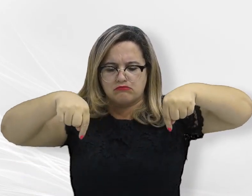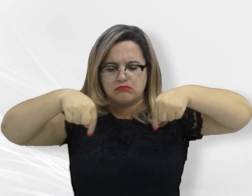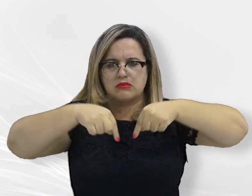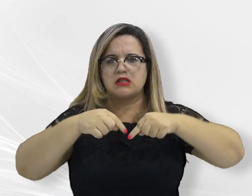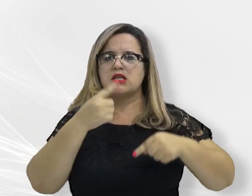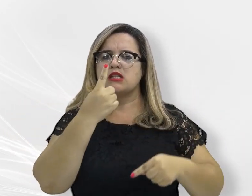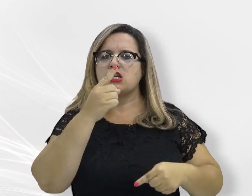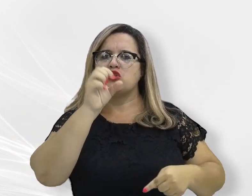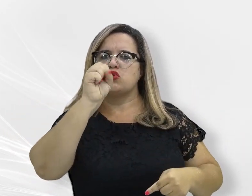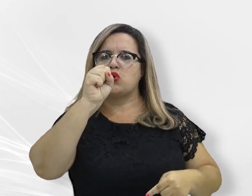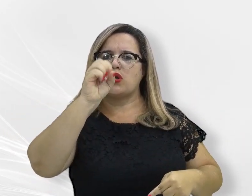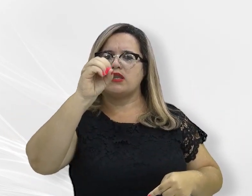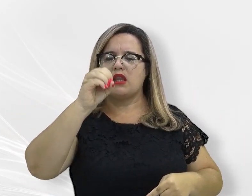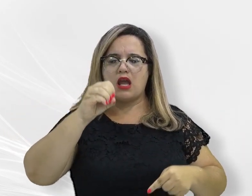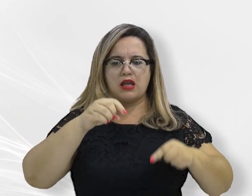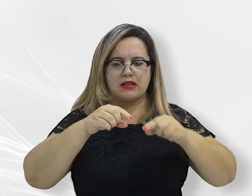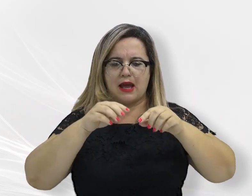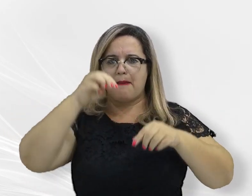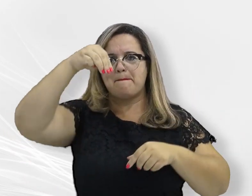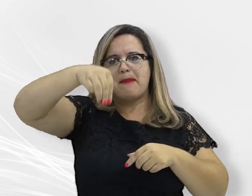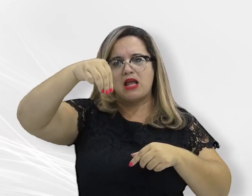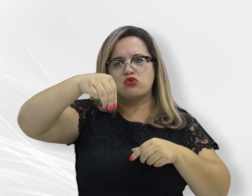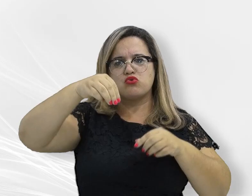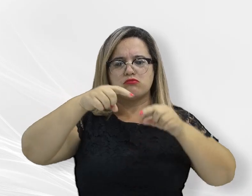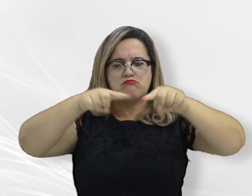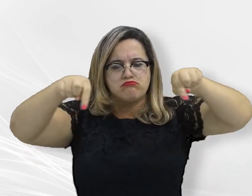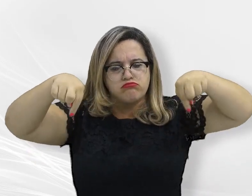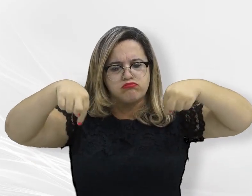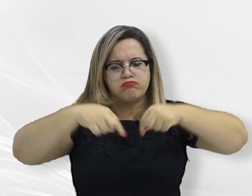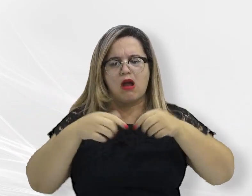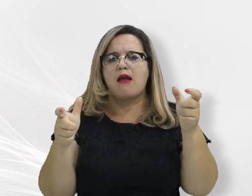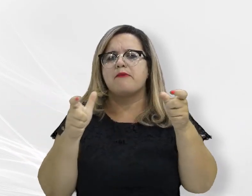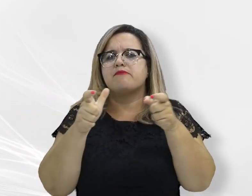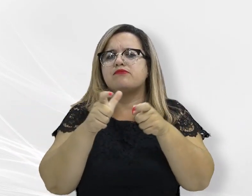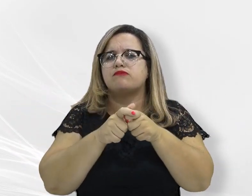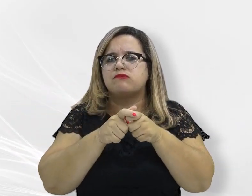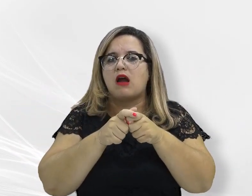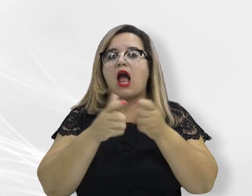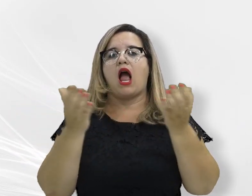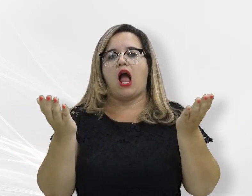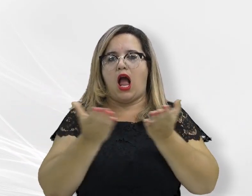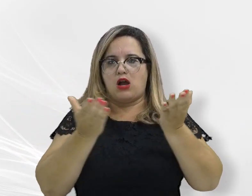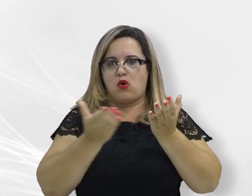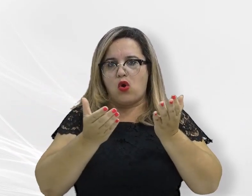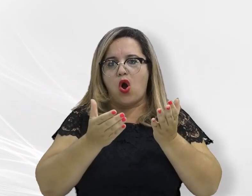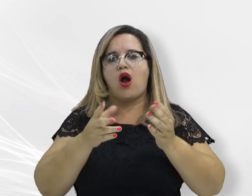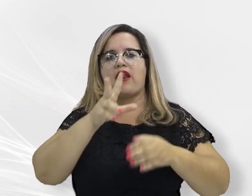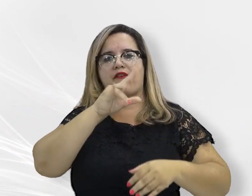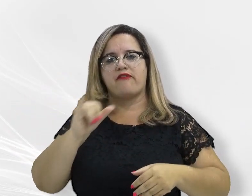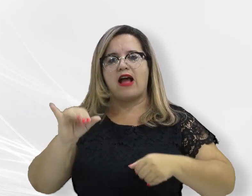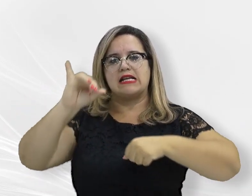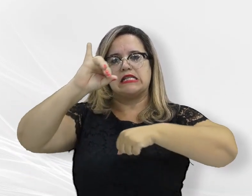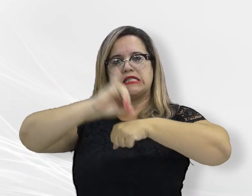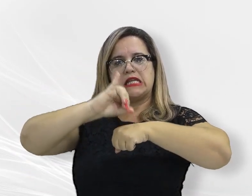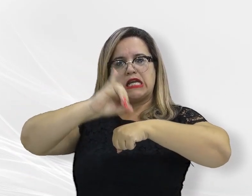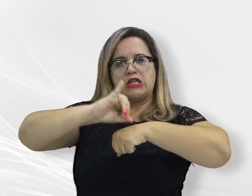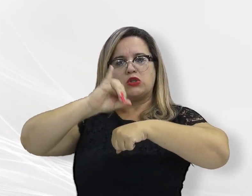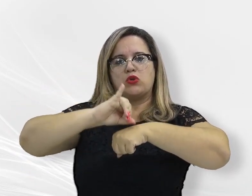passará a funcionar em dois pavimentos na sede das Promotorias de Justiça da Capital no Centro Político Administrativo, ao lado do Fórum.